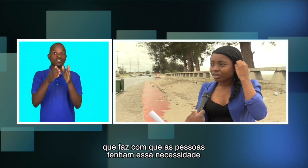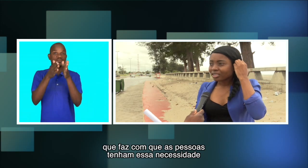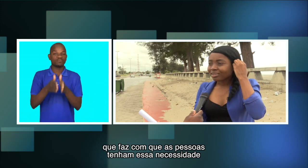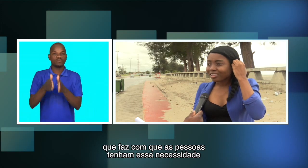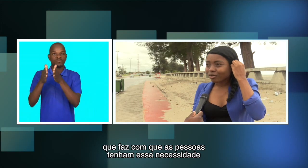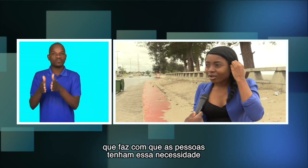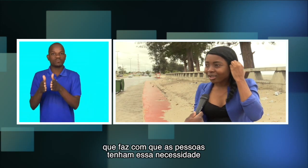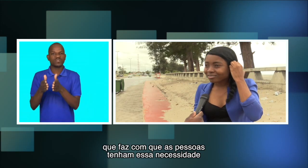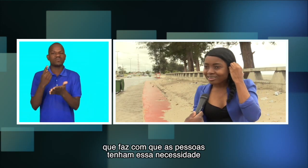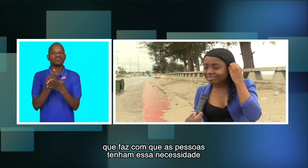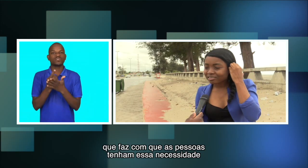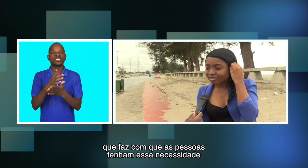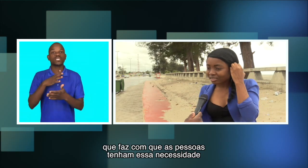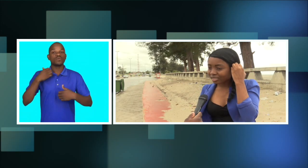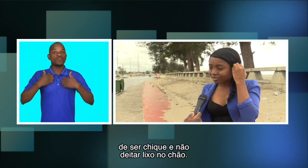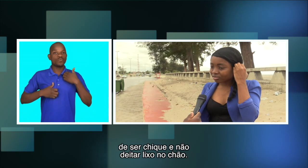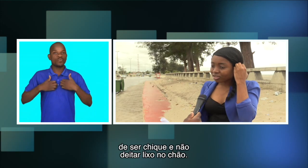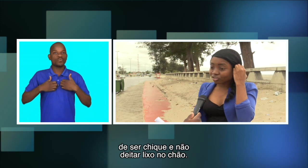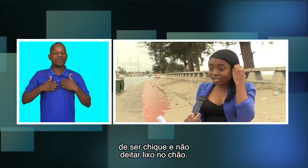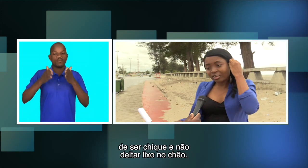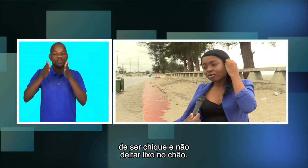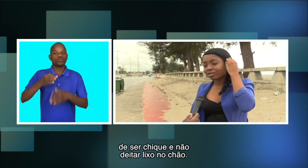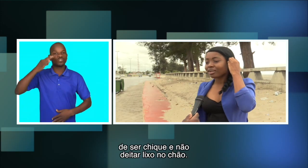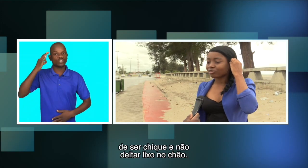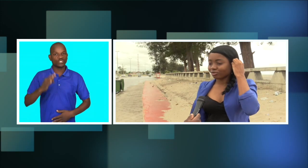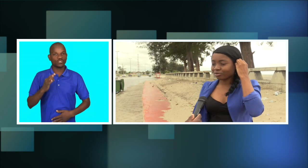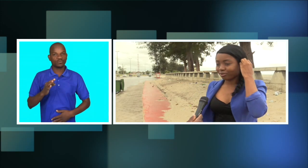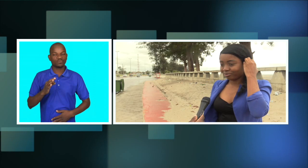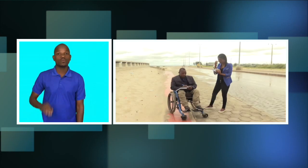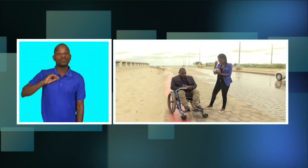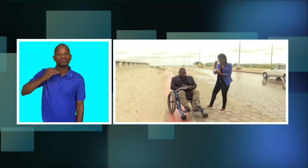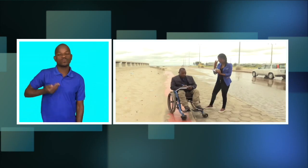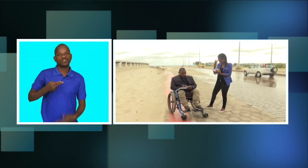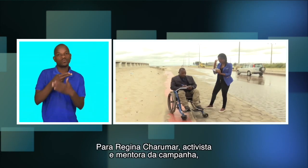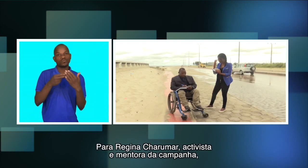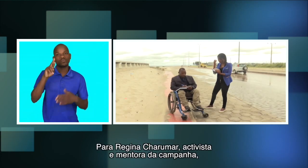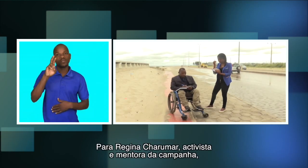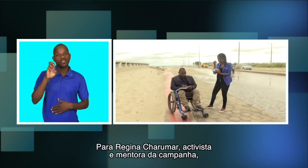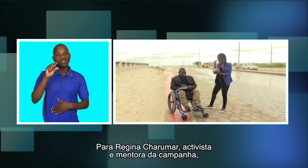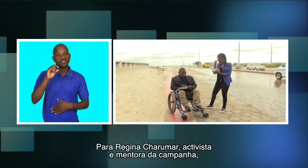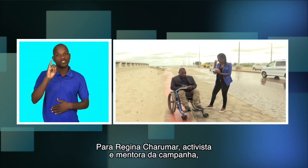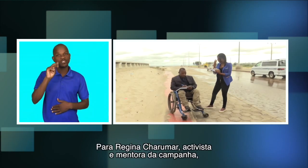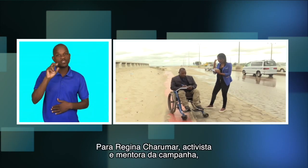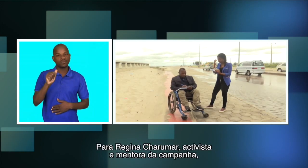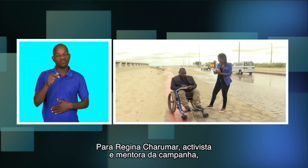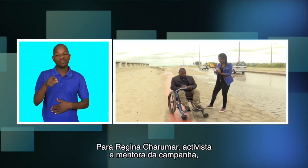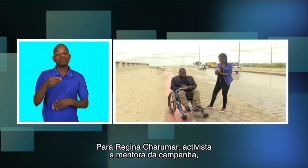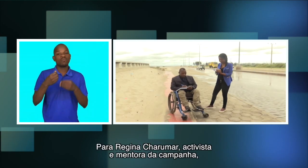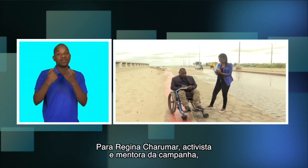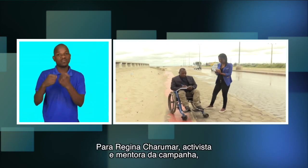as pessoas tenham essa necessidade de ser chique e não deitar o lixo no chão. Para Regina Chão Romar,